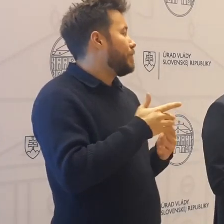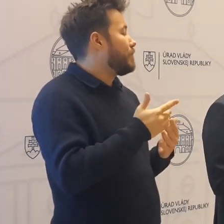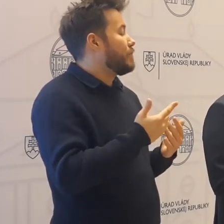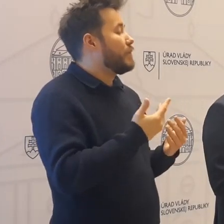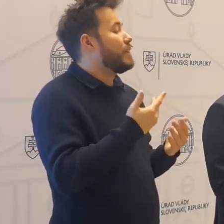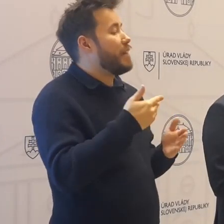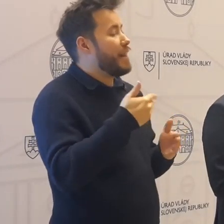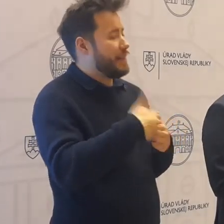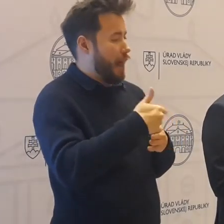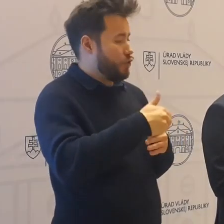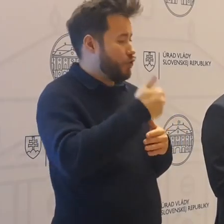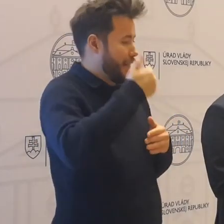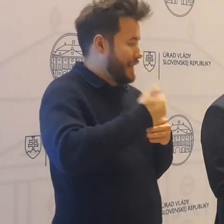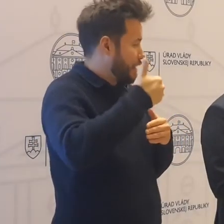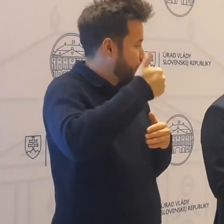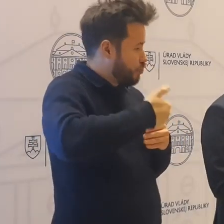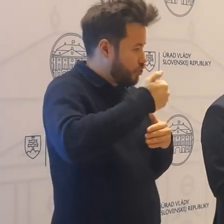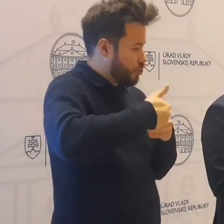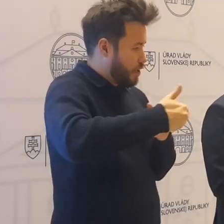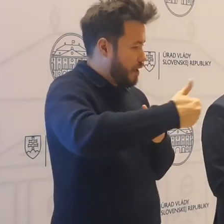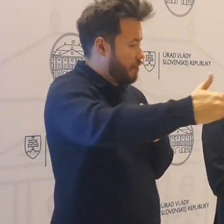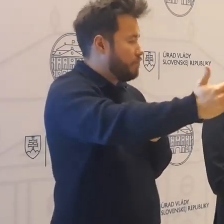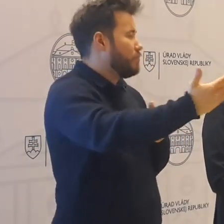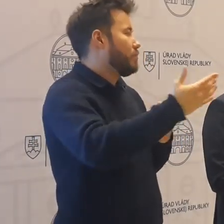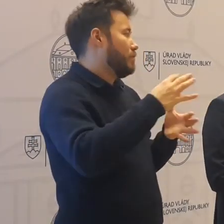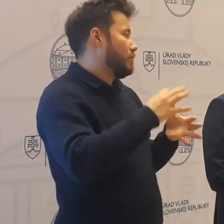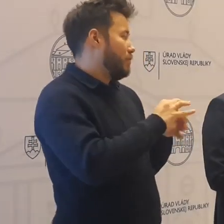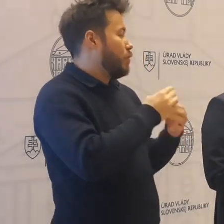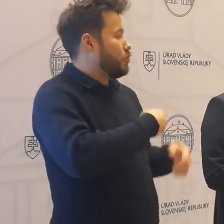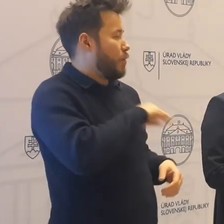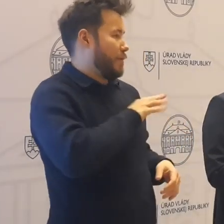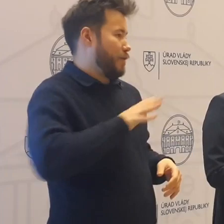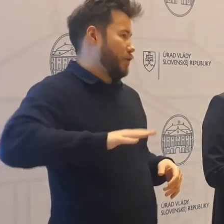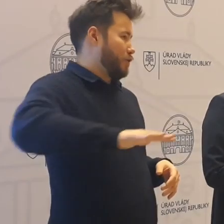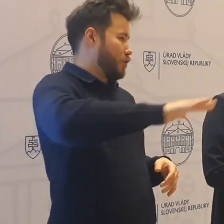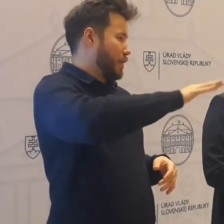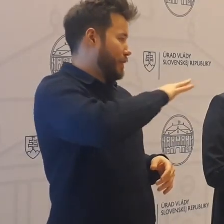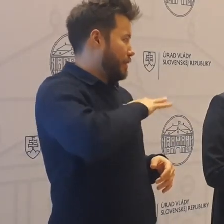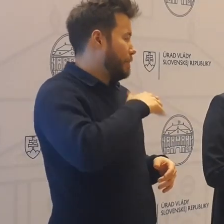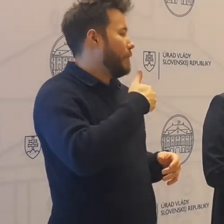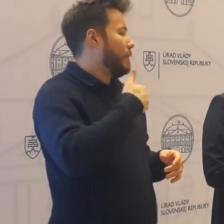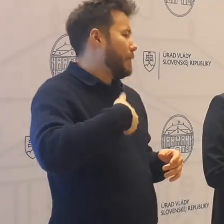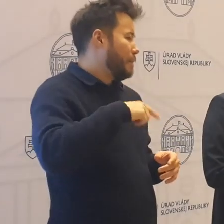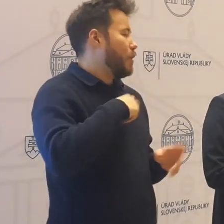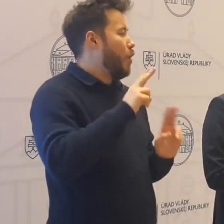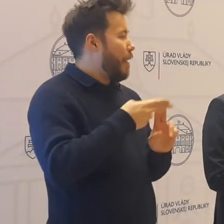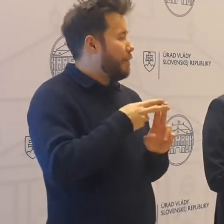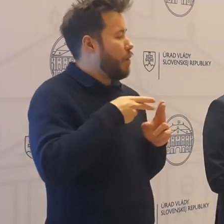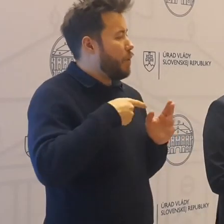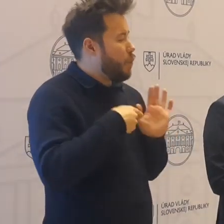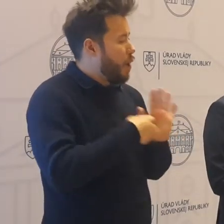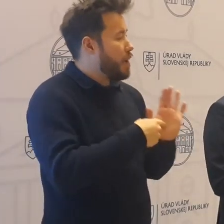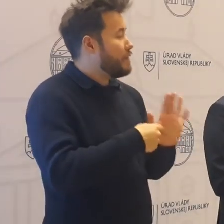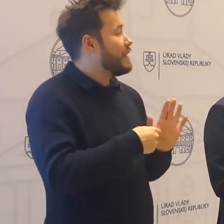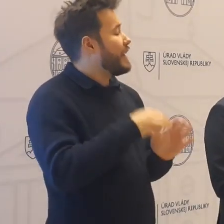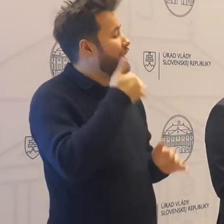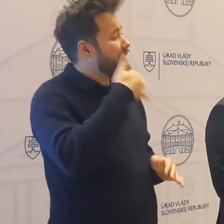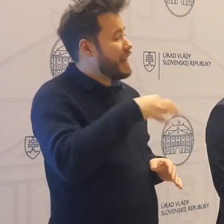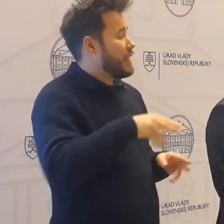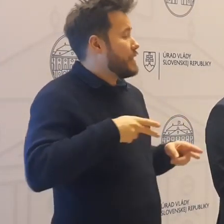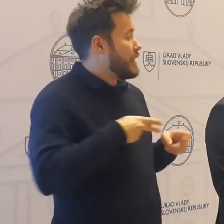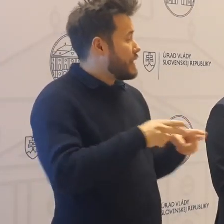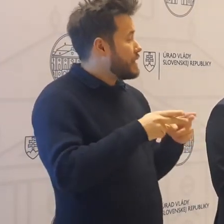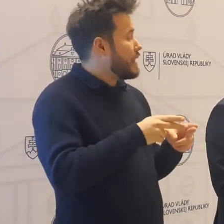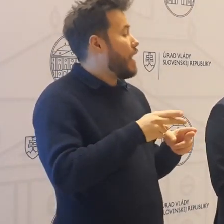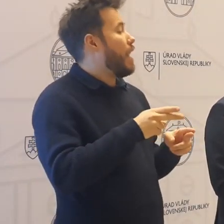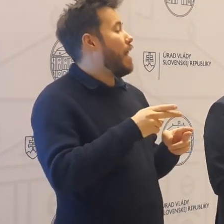To, čo sa bude diať na sledujúcej týždne, je zodpovednosť na všetkých. My budeme opätovne poukazovať na to, že jediná cesta, ako sa dostať z pandémie,